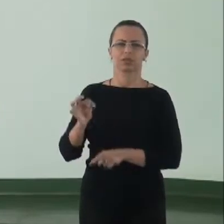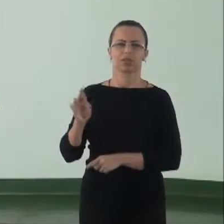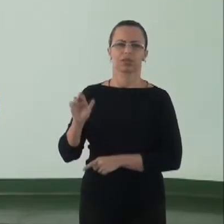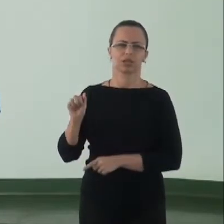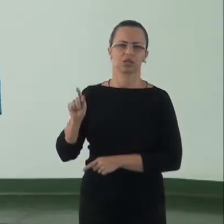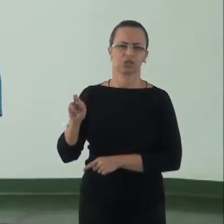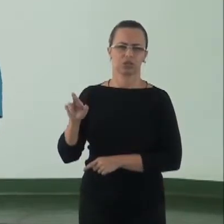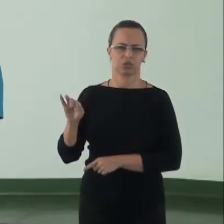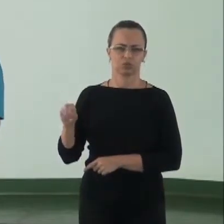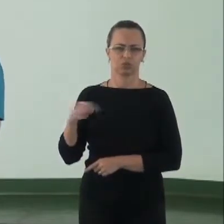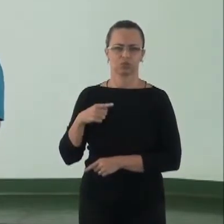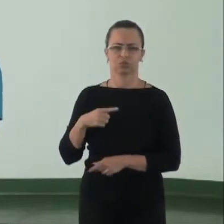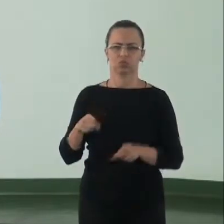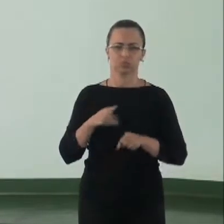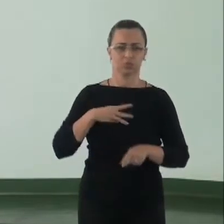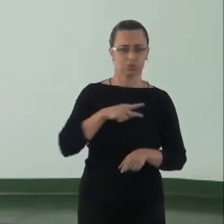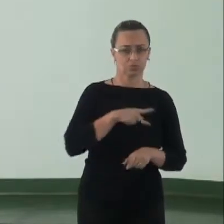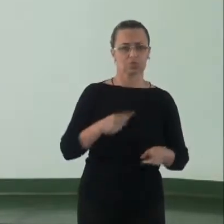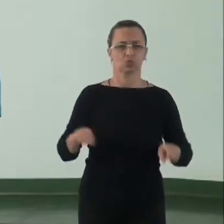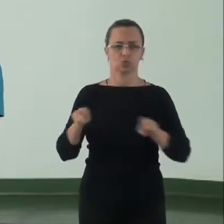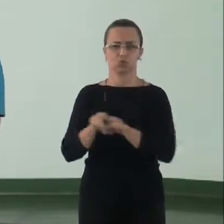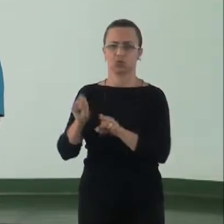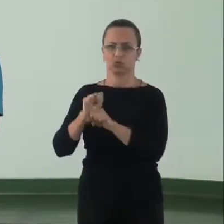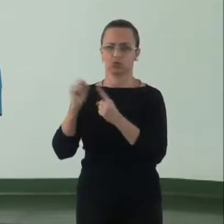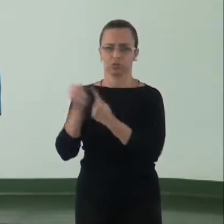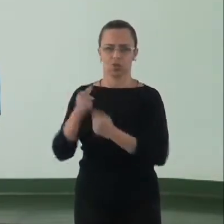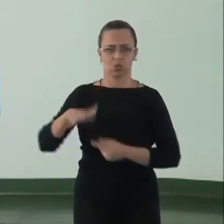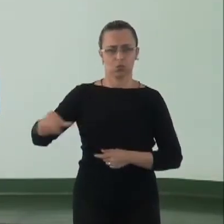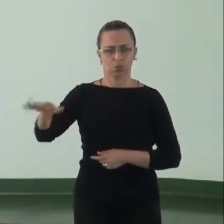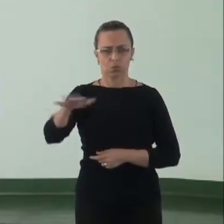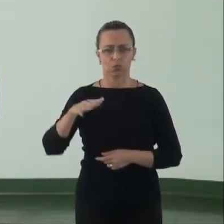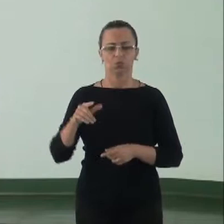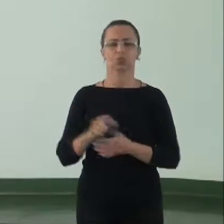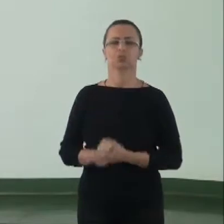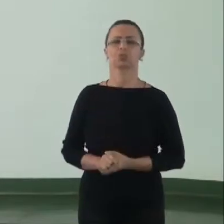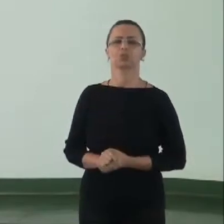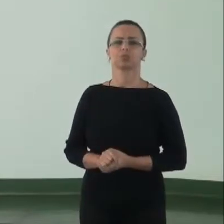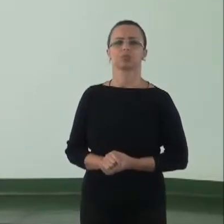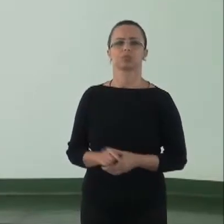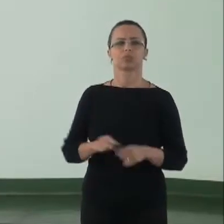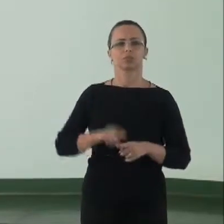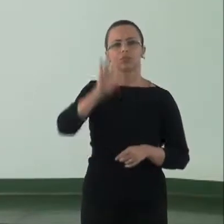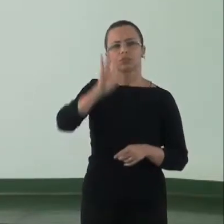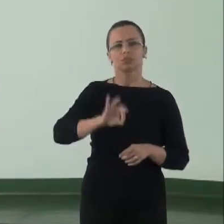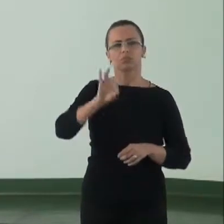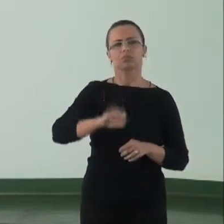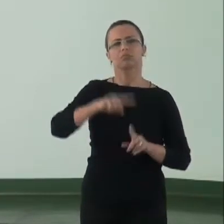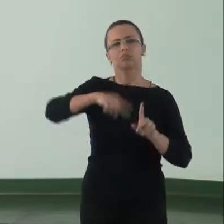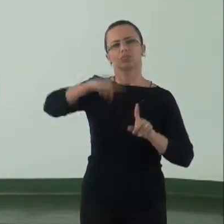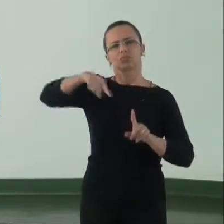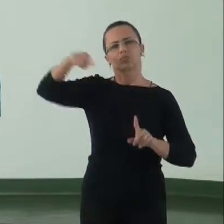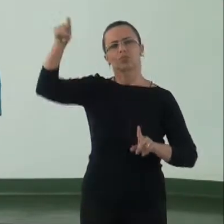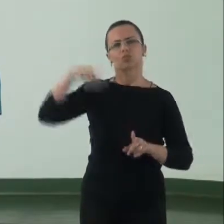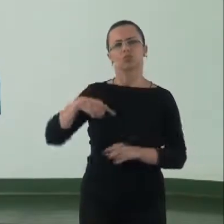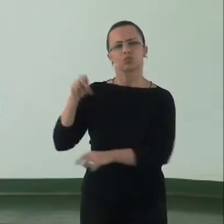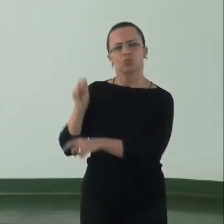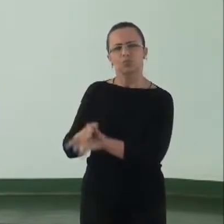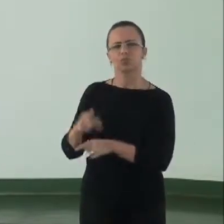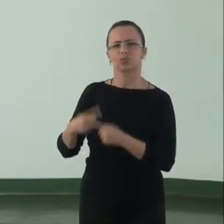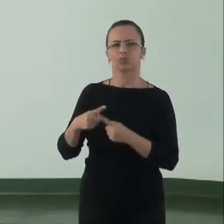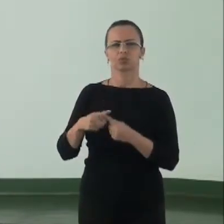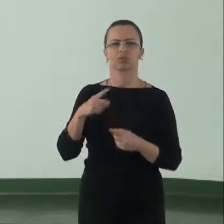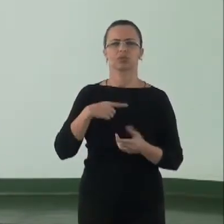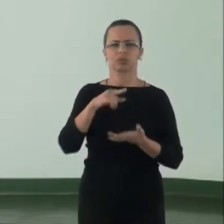conjunta entre o MP e as organizações da sociedade, a inclusão de indicadores dos impactos dos agrotóxicos nos termos de